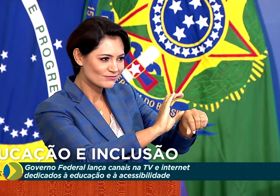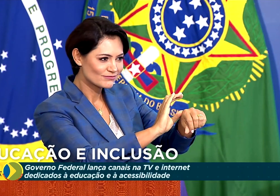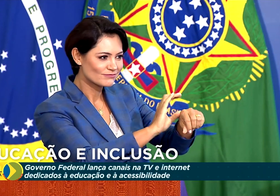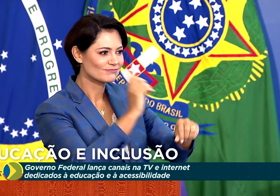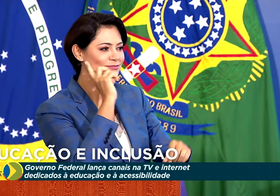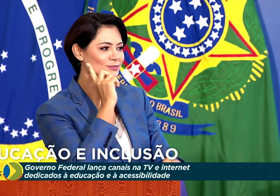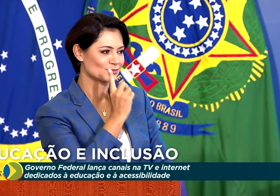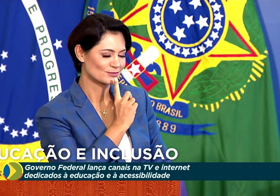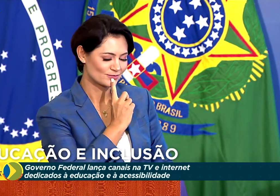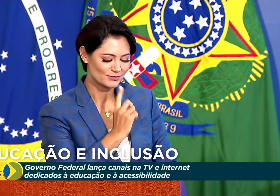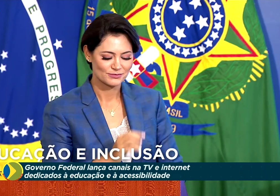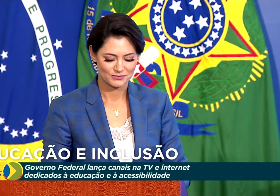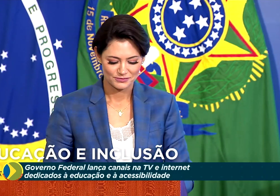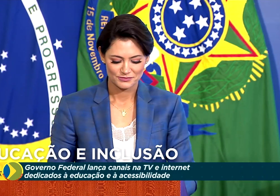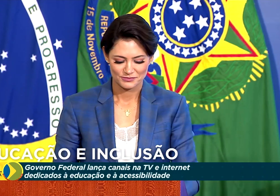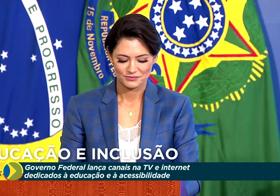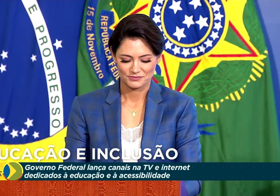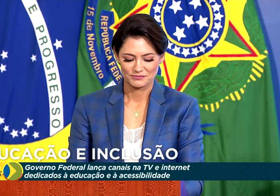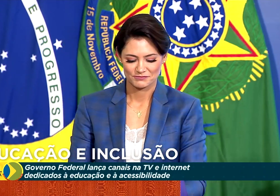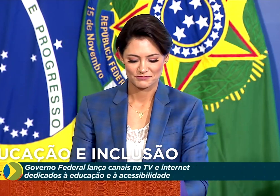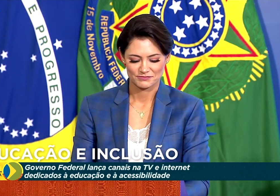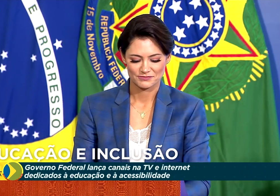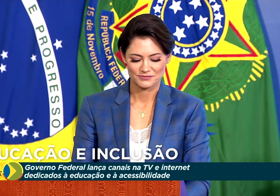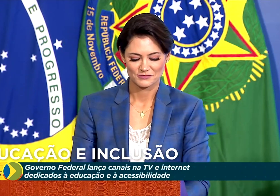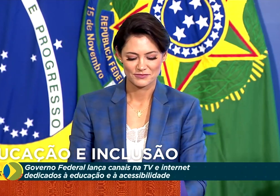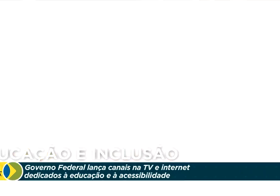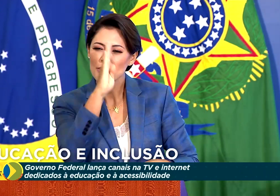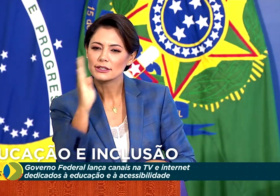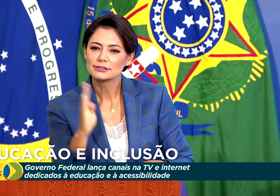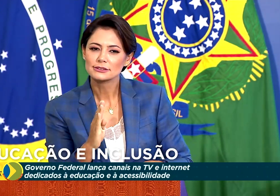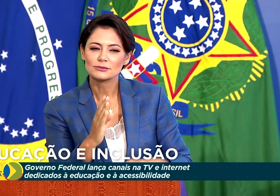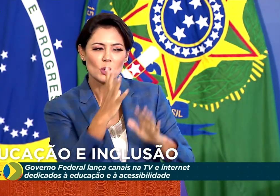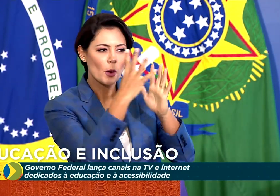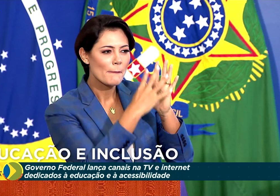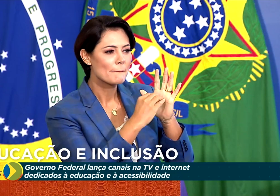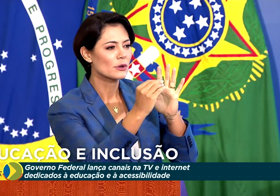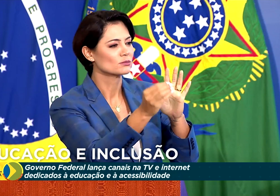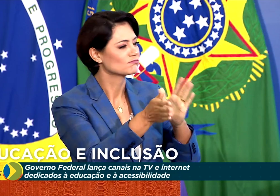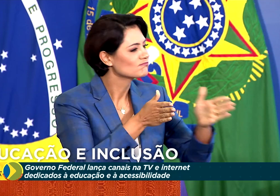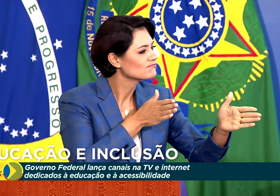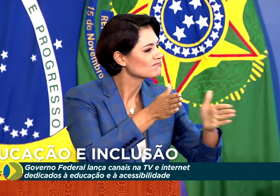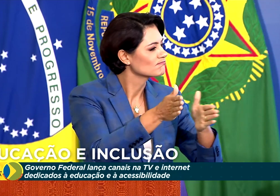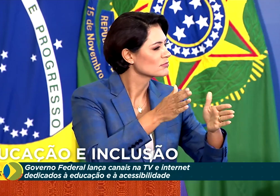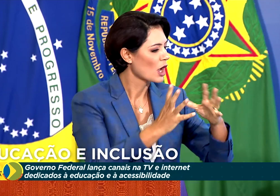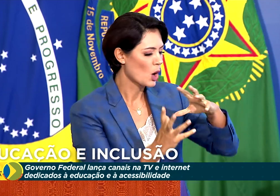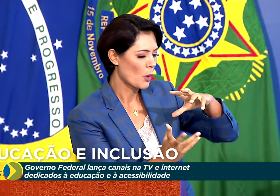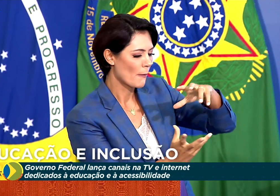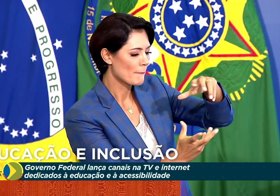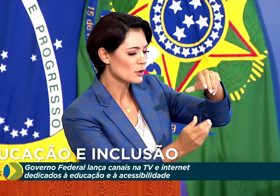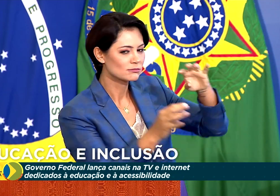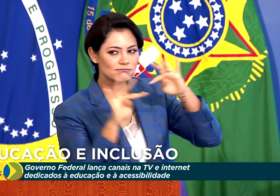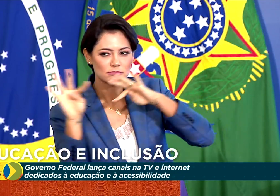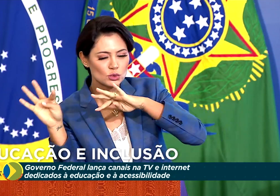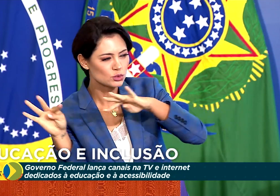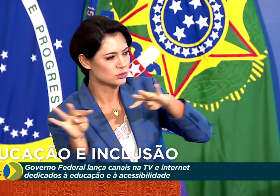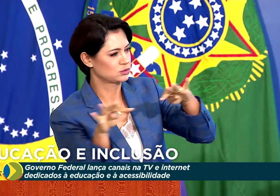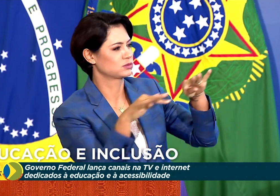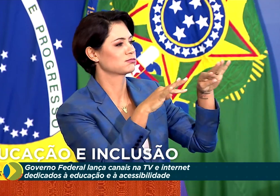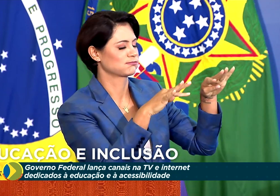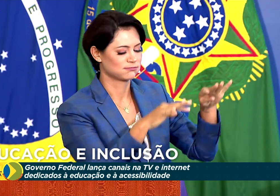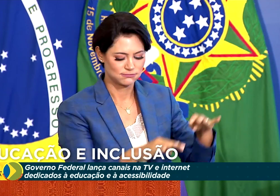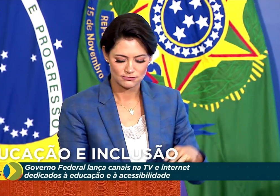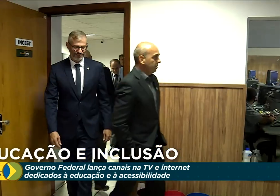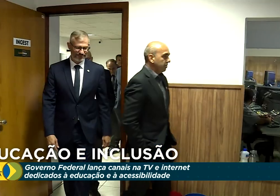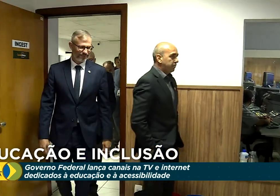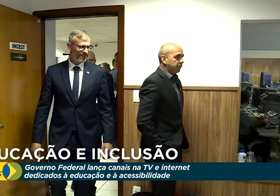valorização e reconhecimento da cultura surda. É possível sermos exemplo de acessibilidade